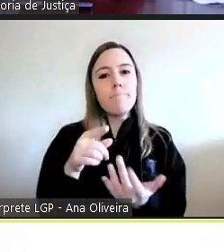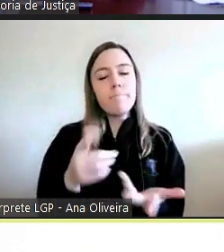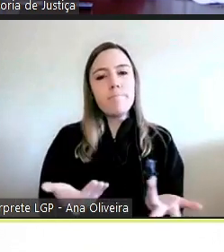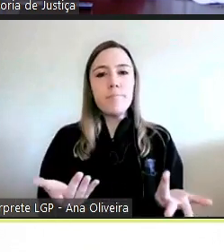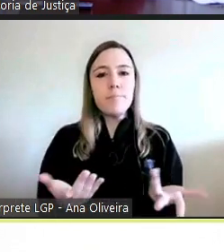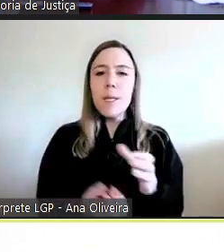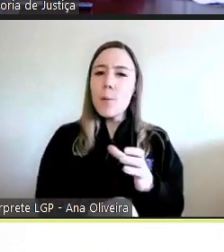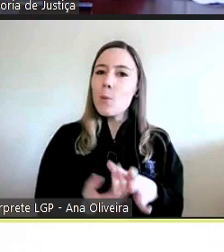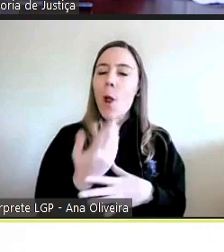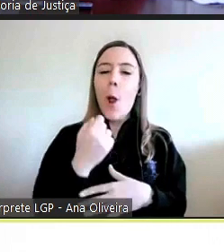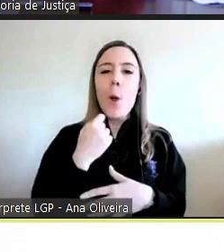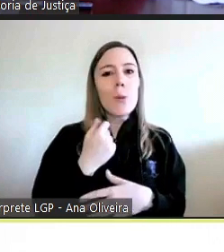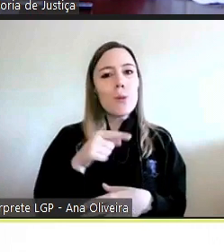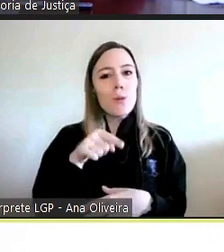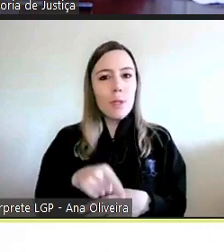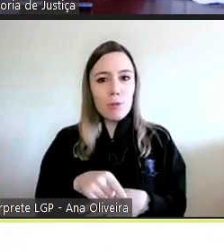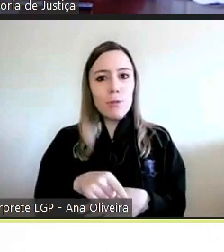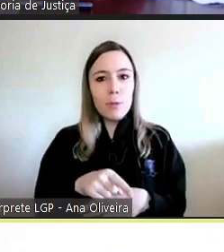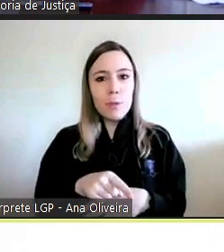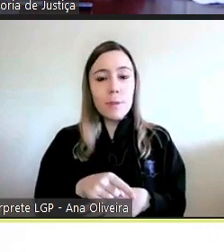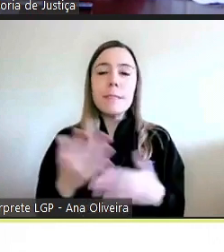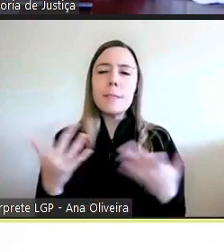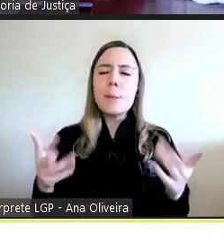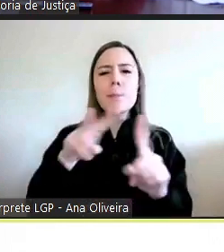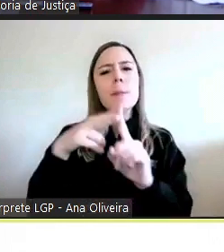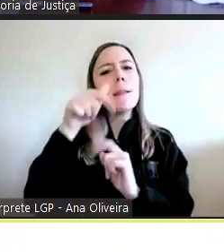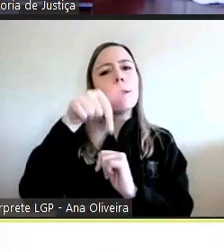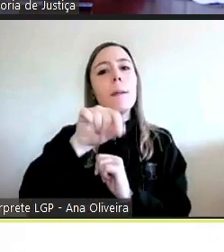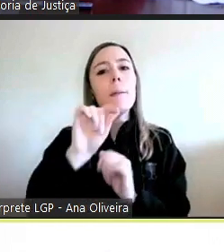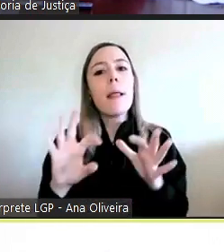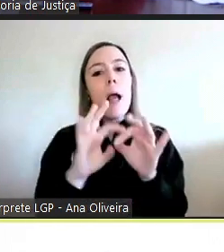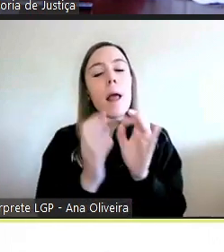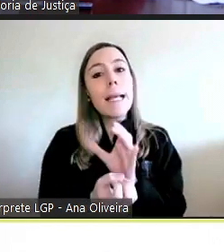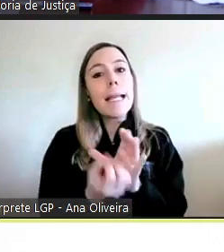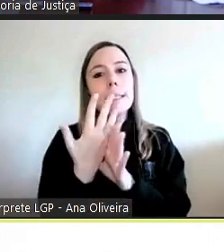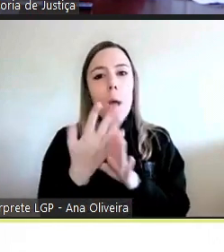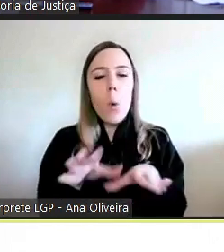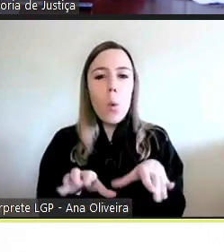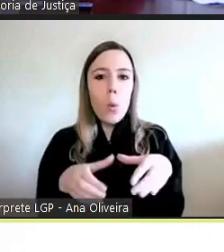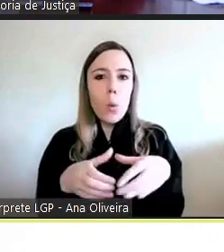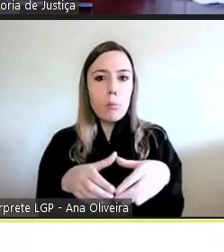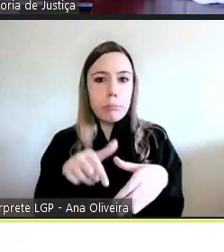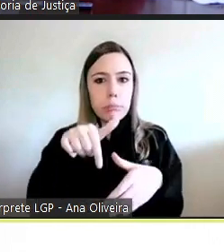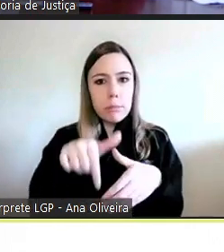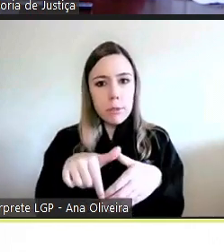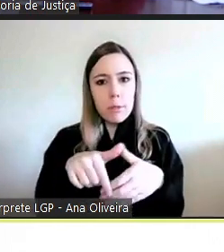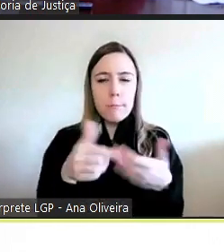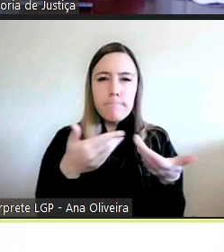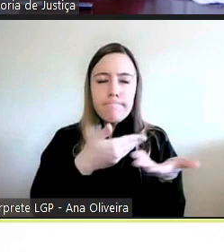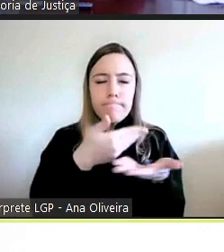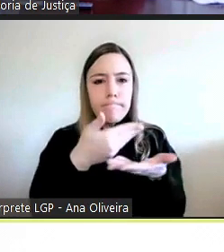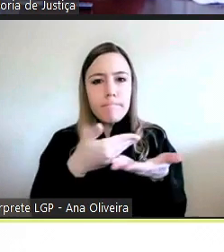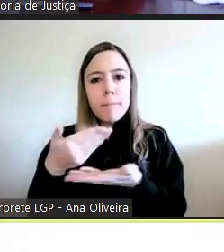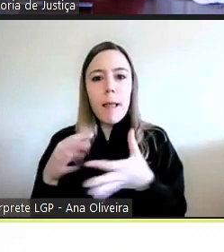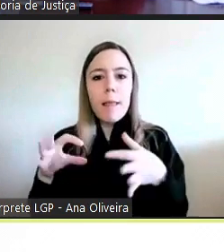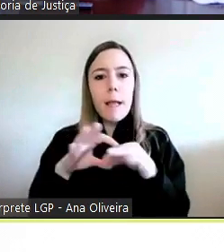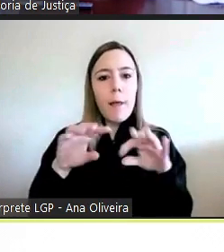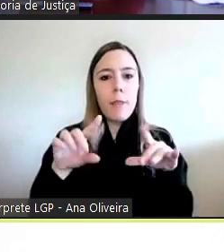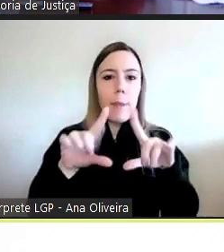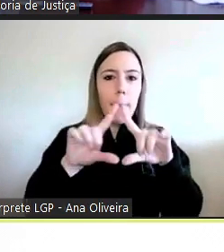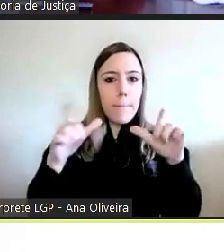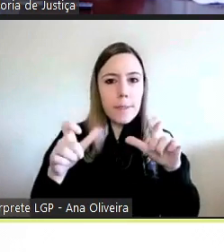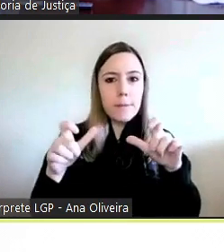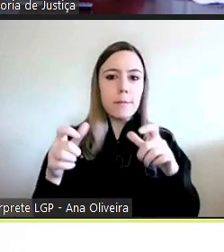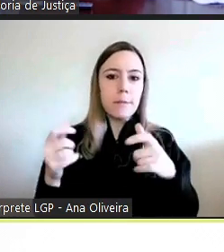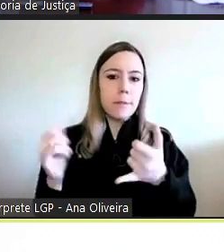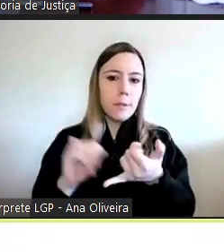curso e deste ponto de vista, a criação desta rede de entendimento entre estas várias entidades, muitas